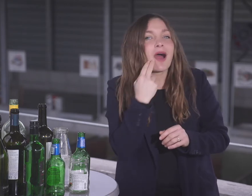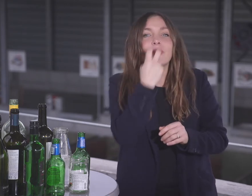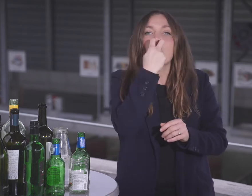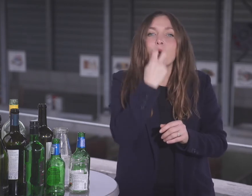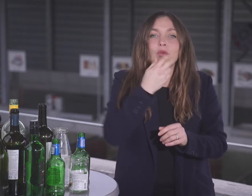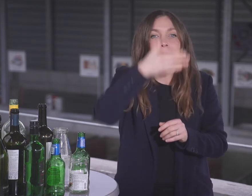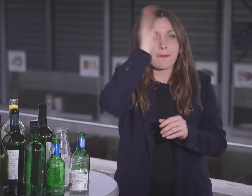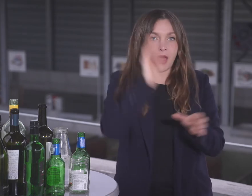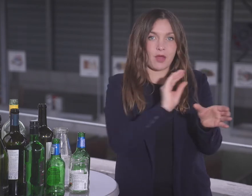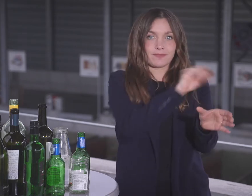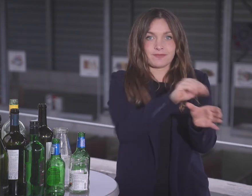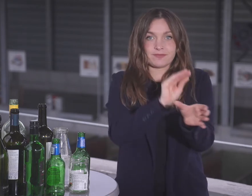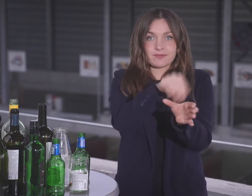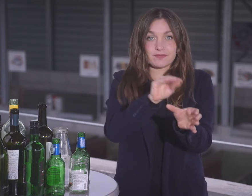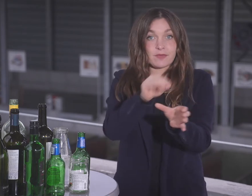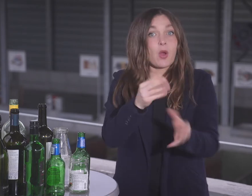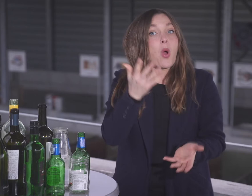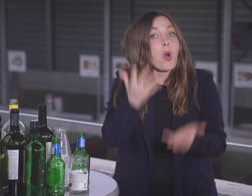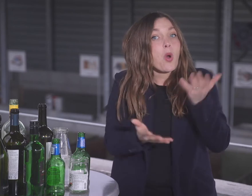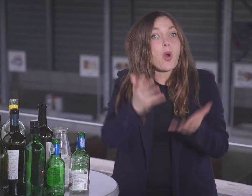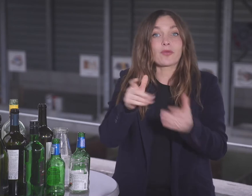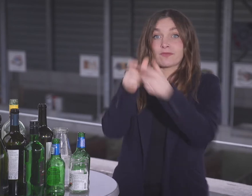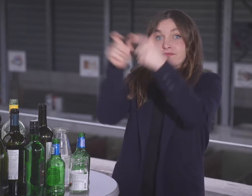Quartiersammelstellen und in den Entsorgungshöfen.